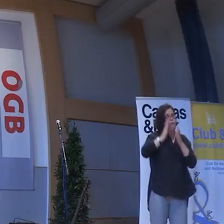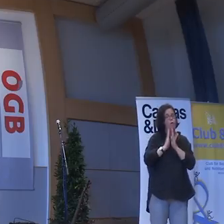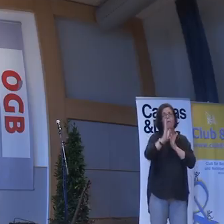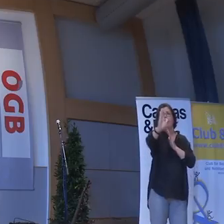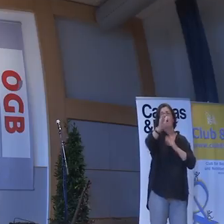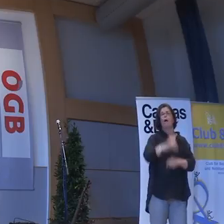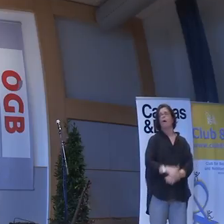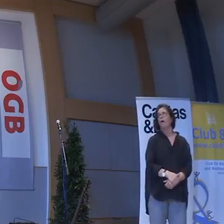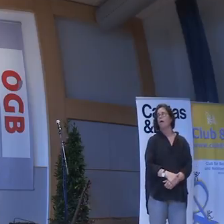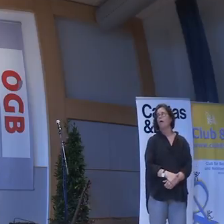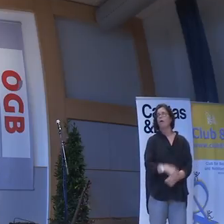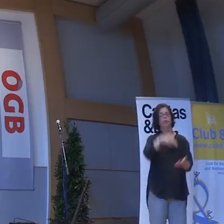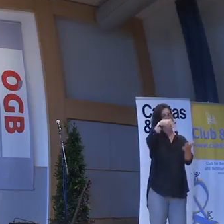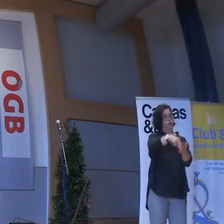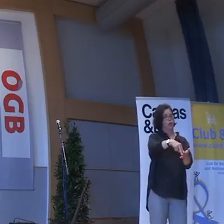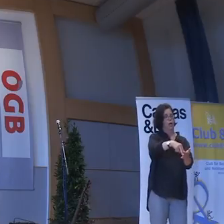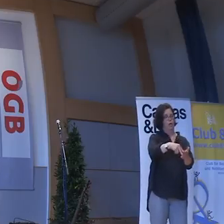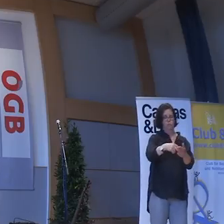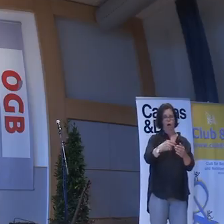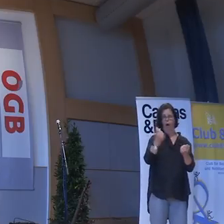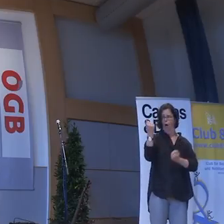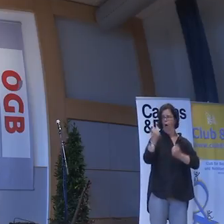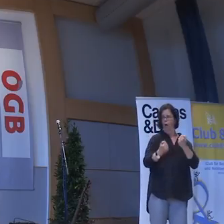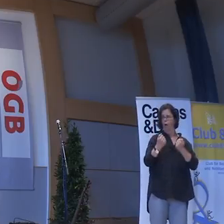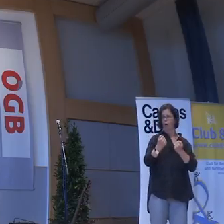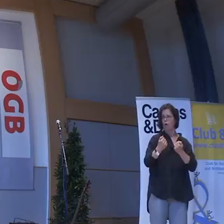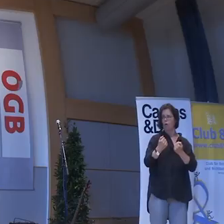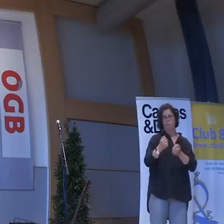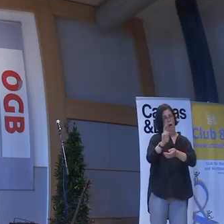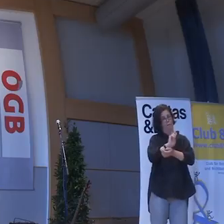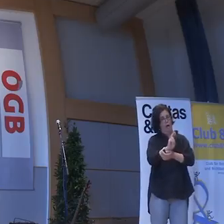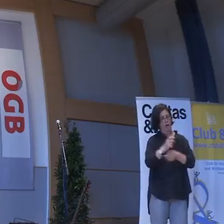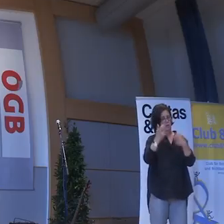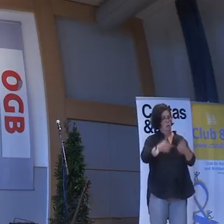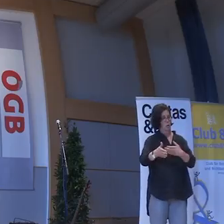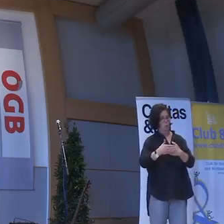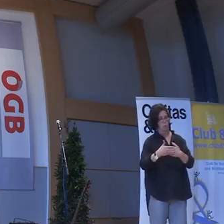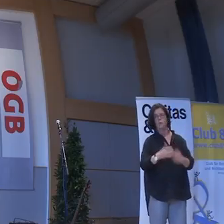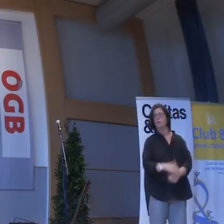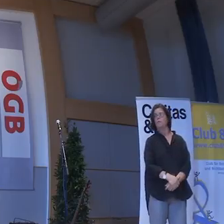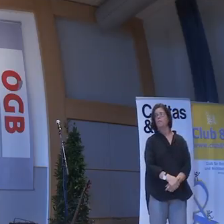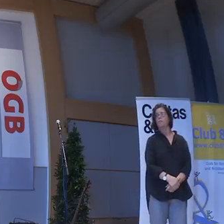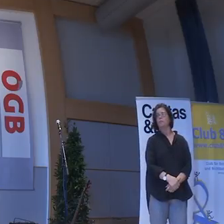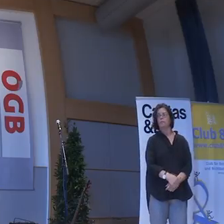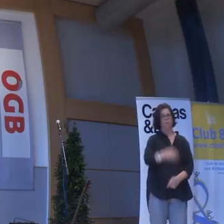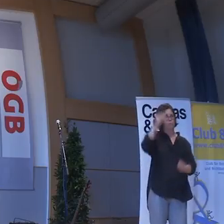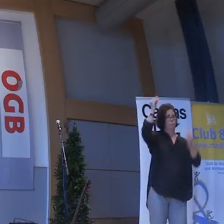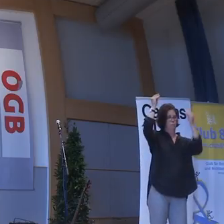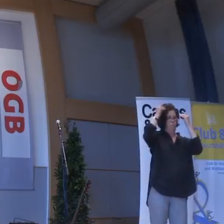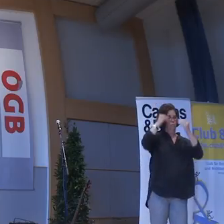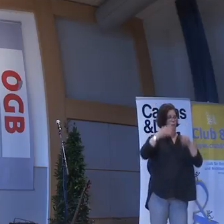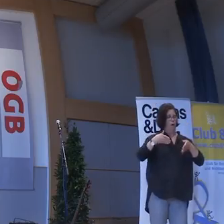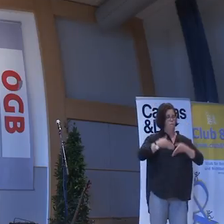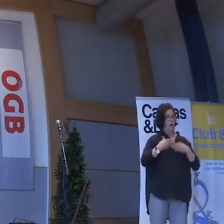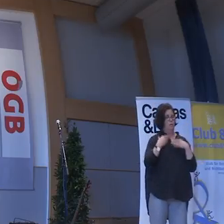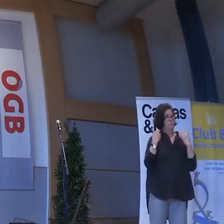Vorbei. Da steht der Wagenwart. Das ist der Typ im Zylinder. dem Wrack und so.